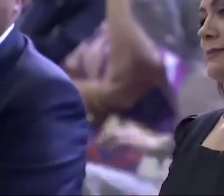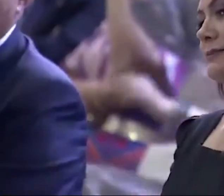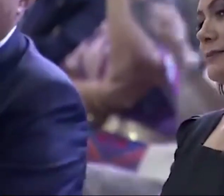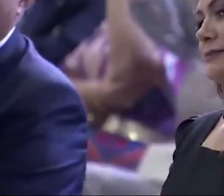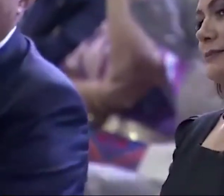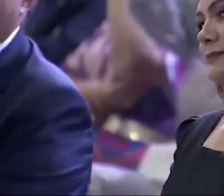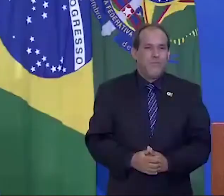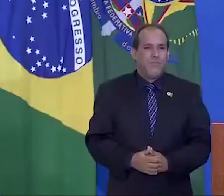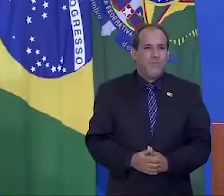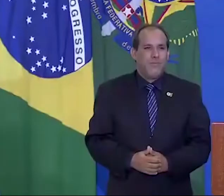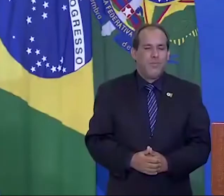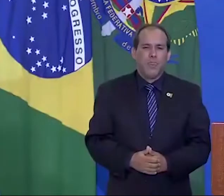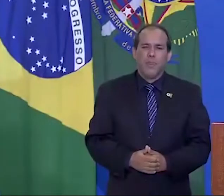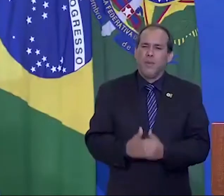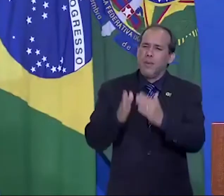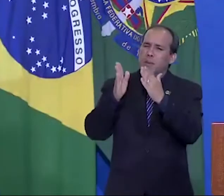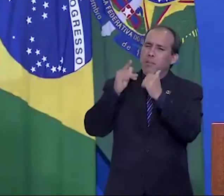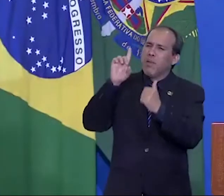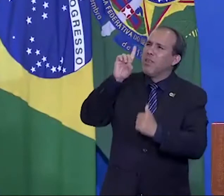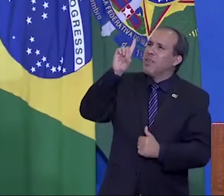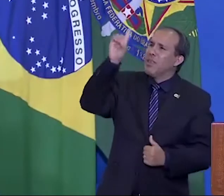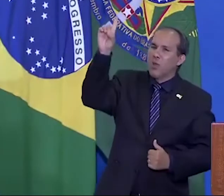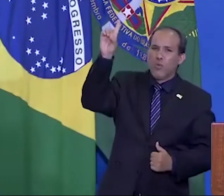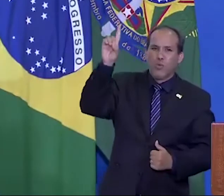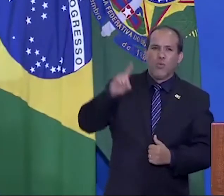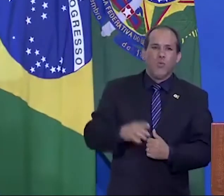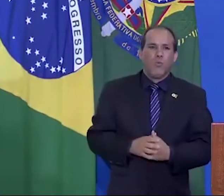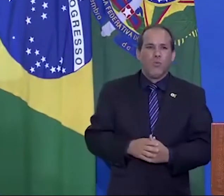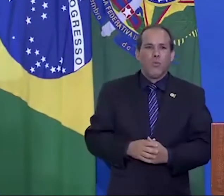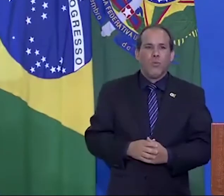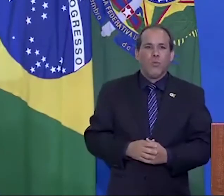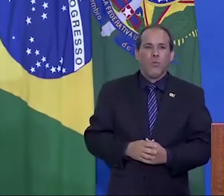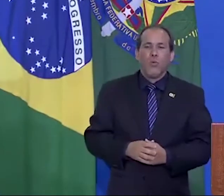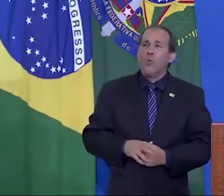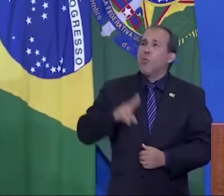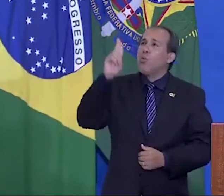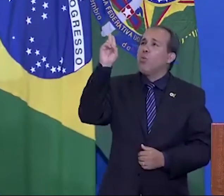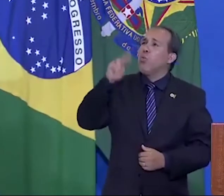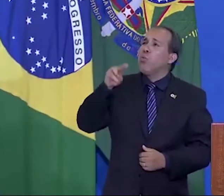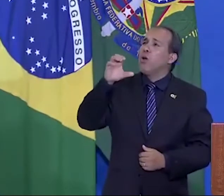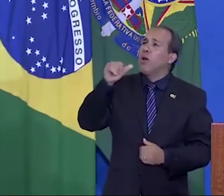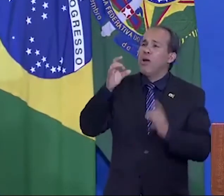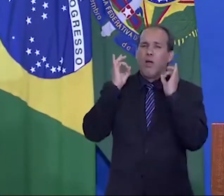Peço a Deus que nunca nos abandone.